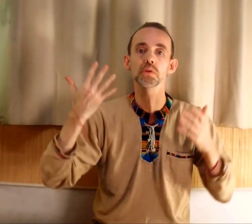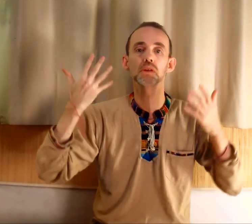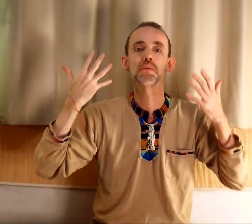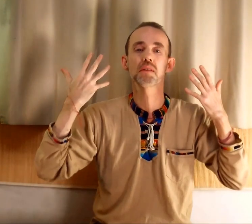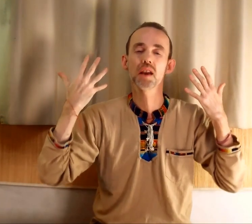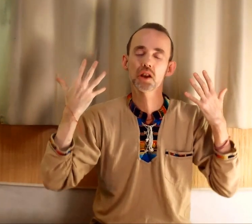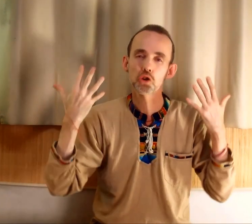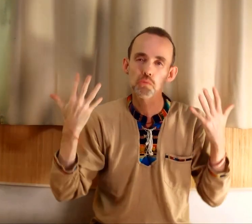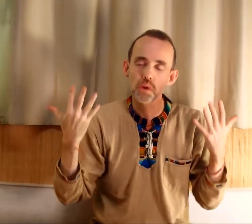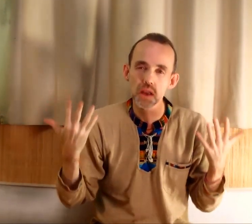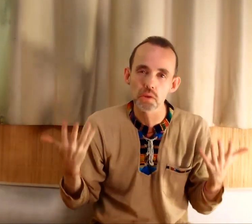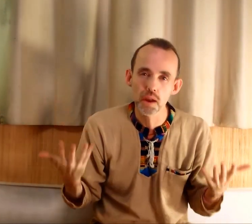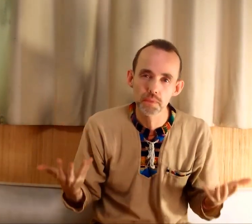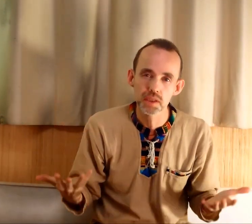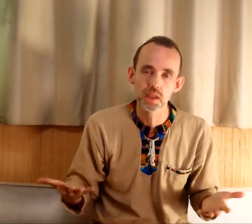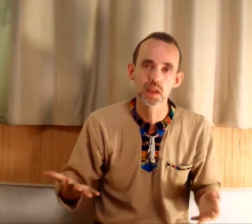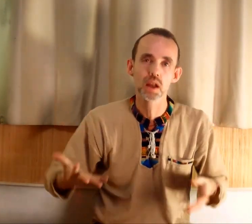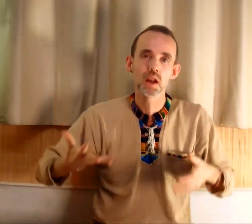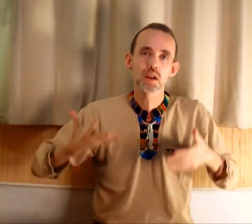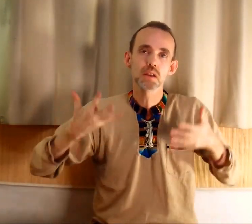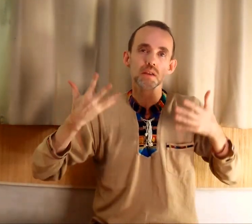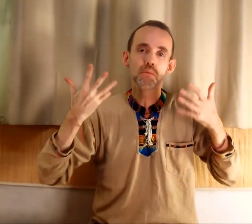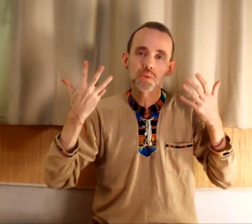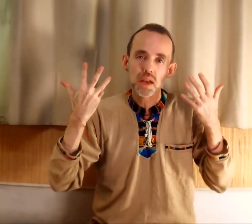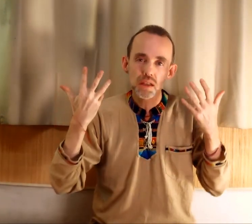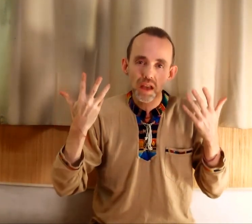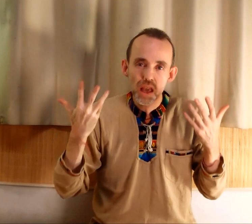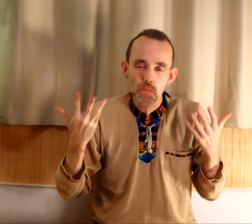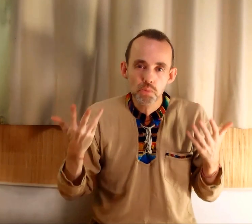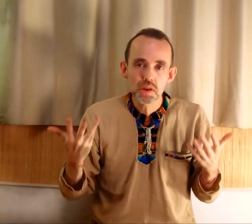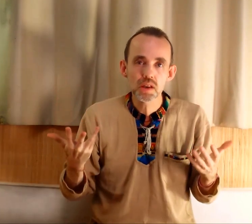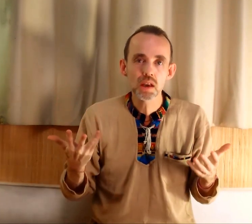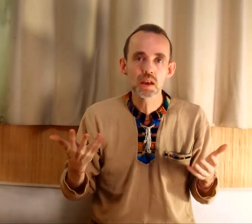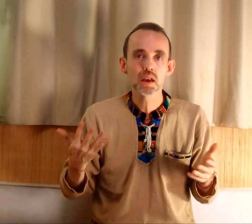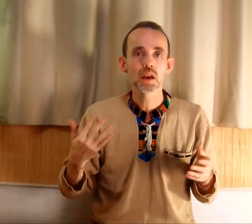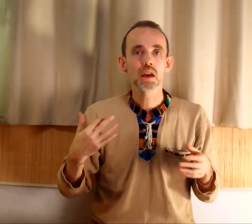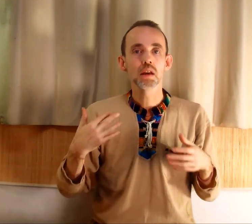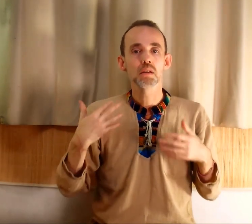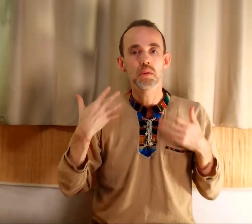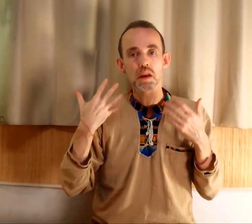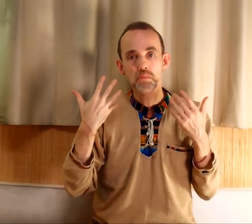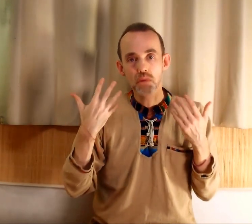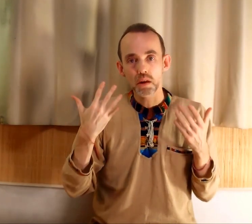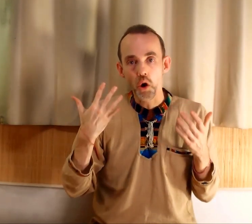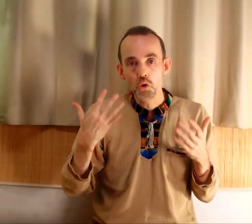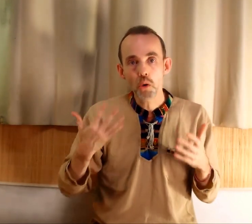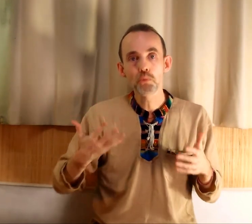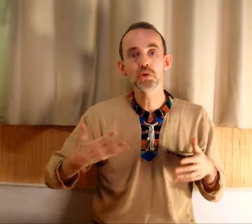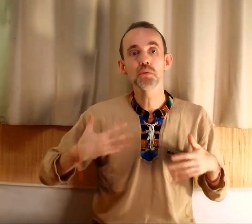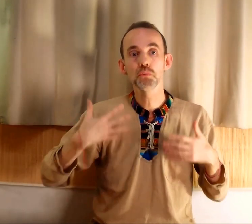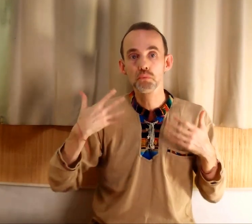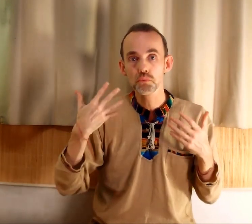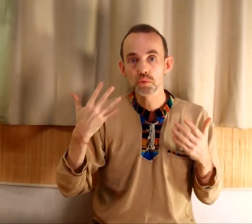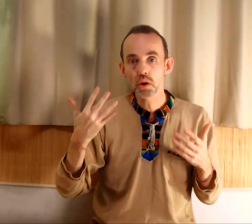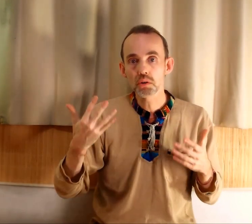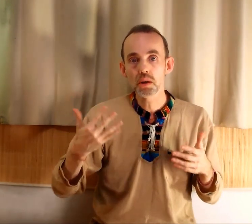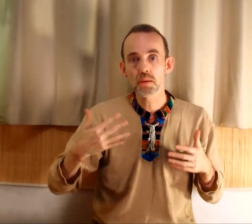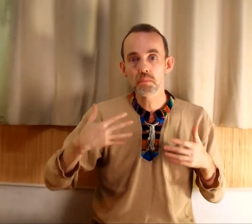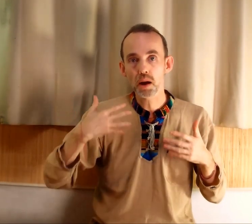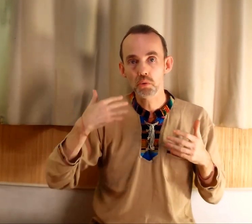Donc si vous avez accumulé de la fatigue, si vous êtes épuisé et encore plus, vous ne vous en rendez pas